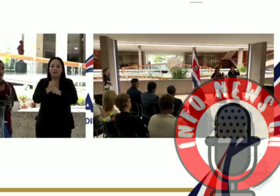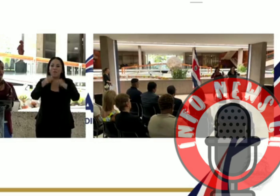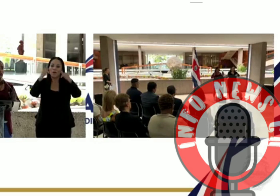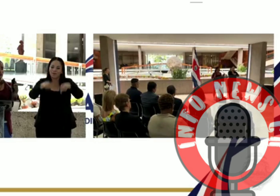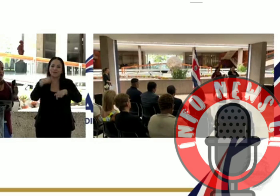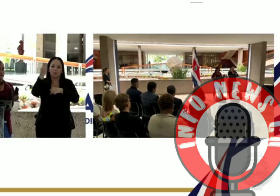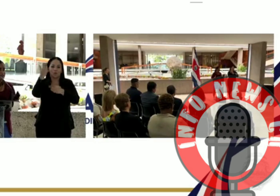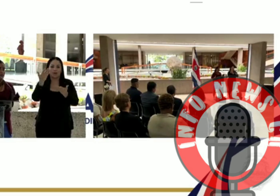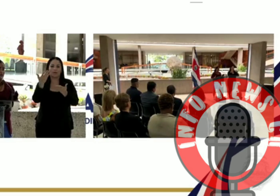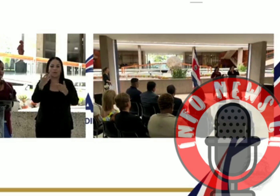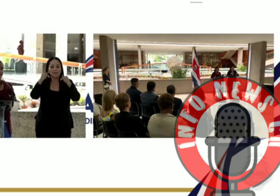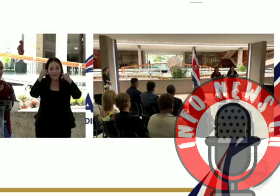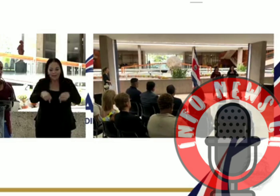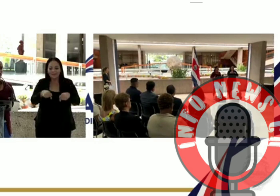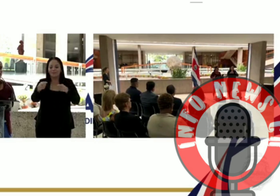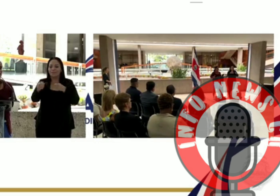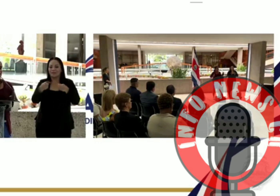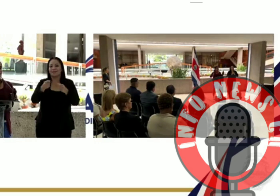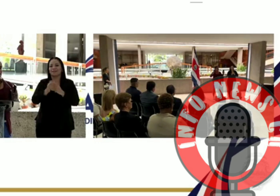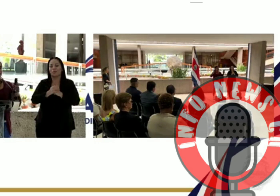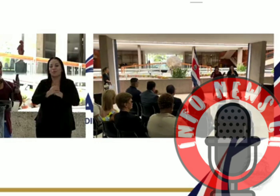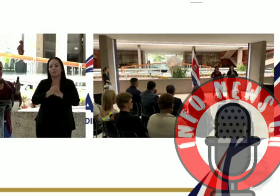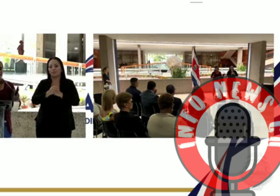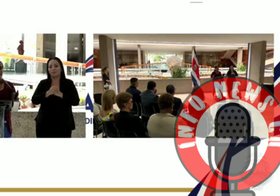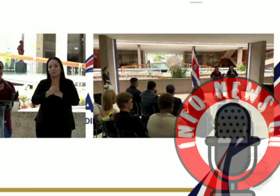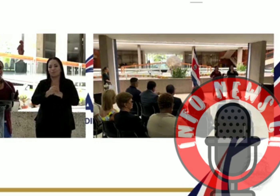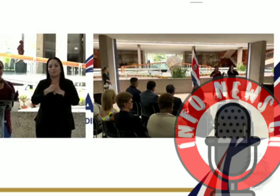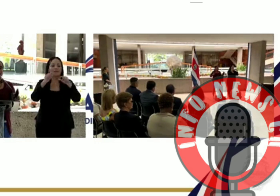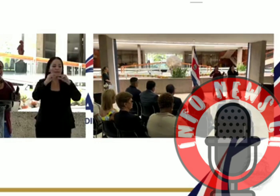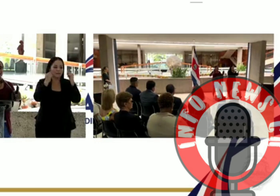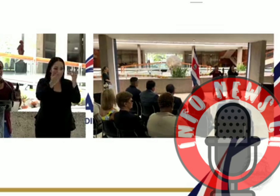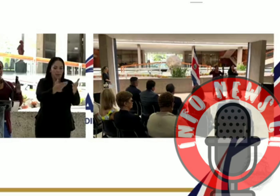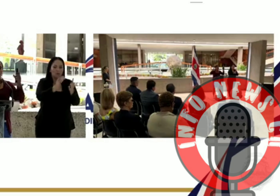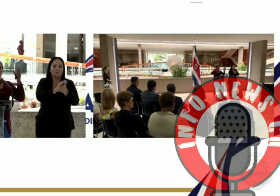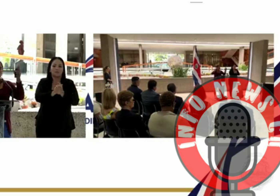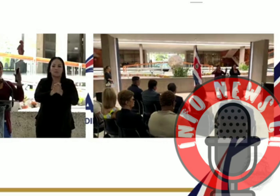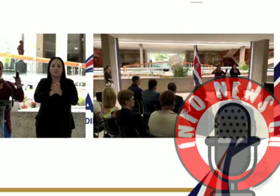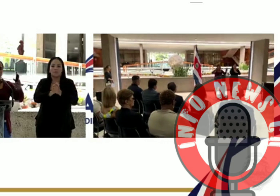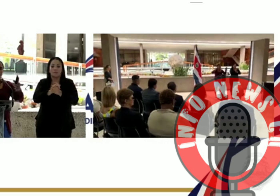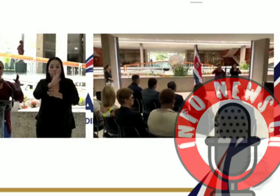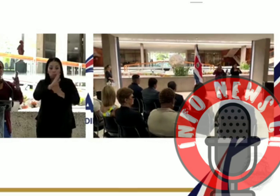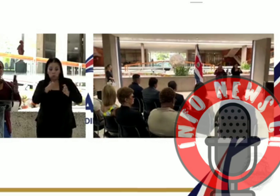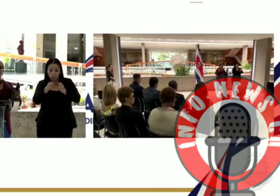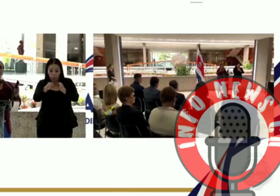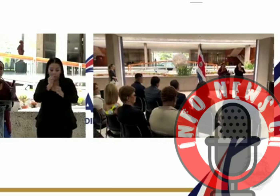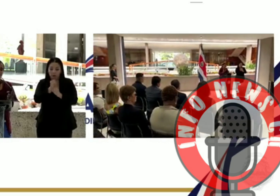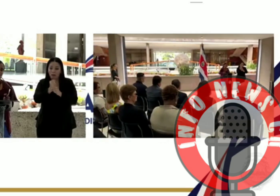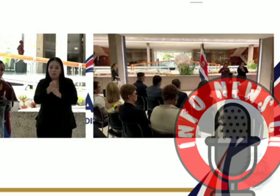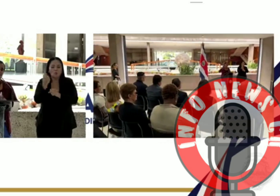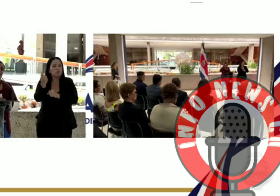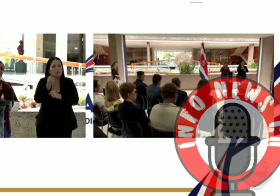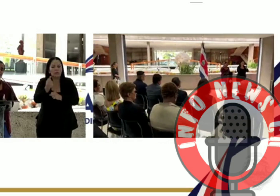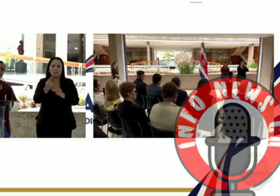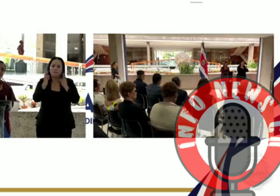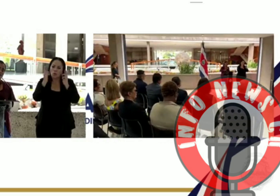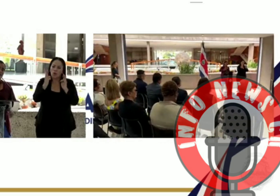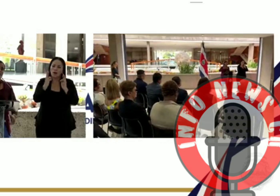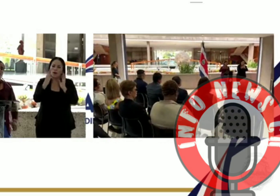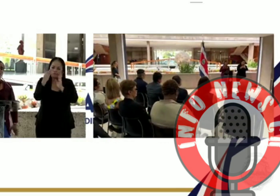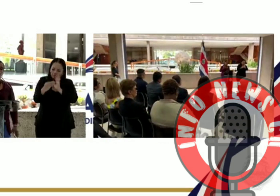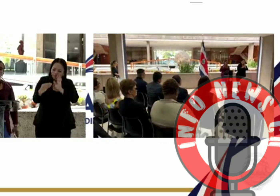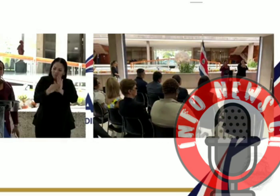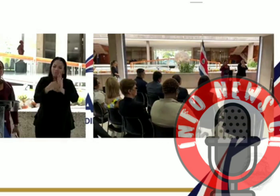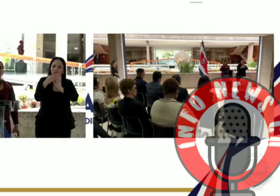de este gobierno, por parte de esta administración, Chávez, que en su ruta de trabajo siempre lleve la agenda,